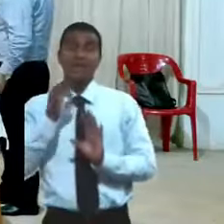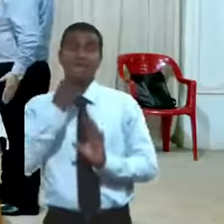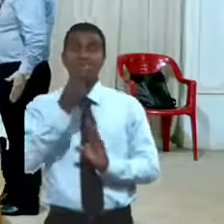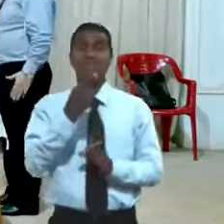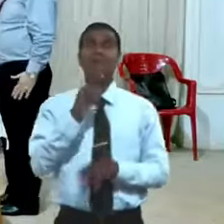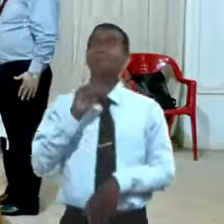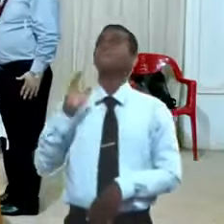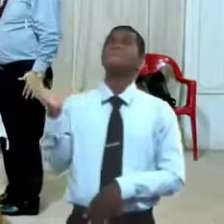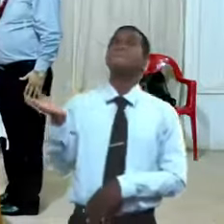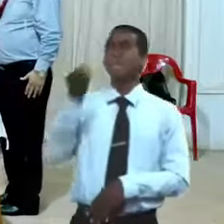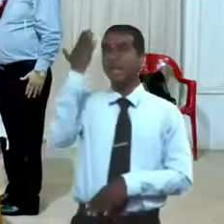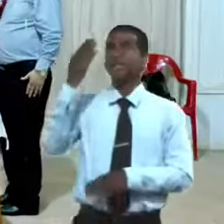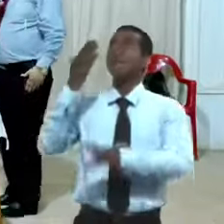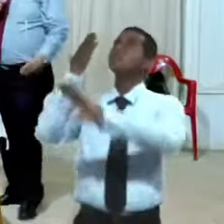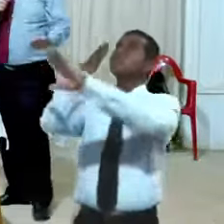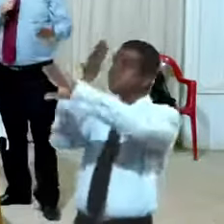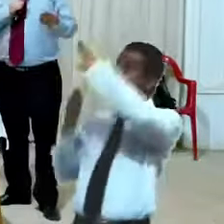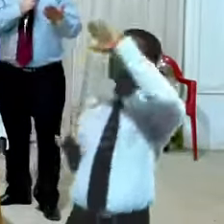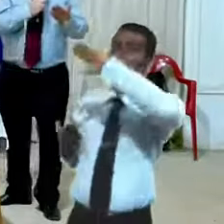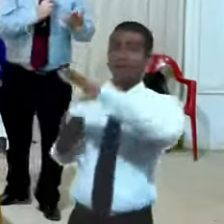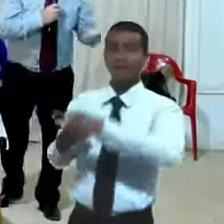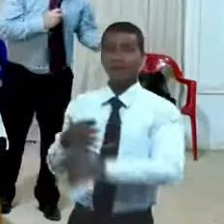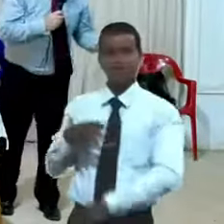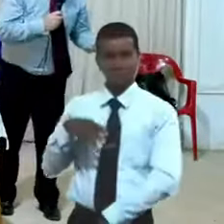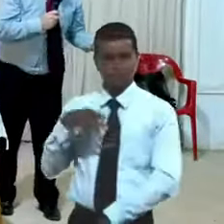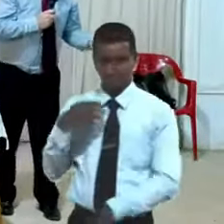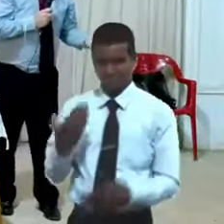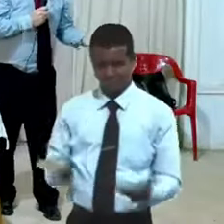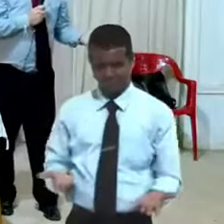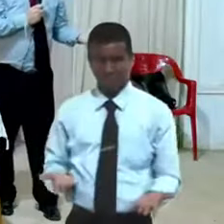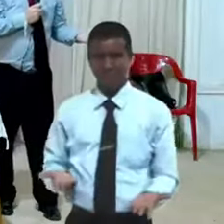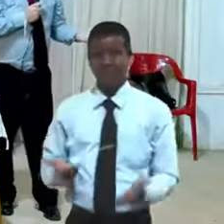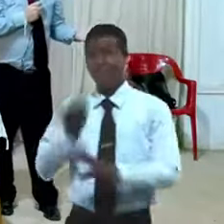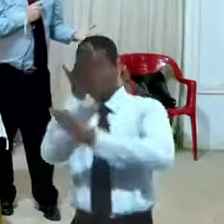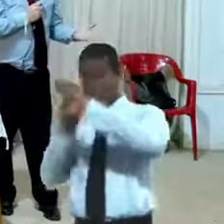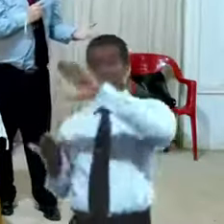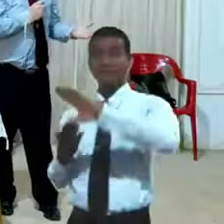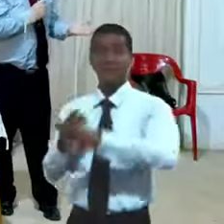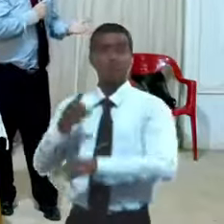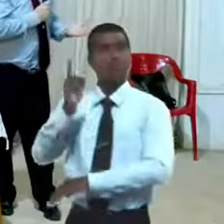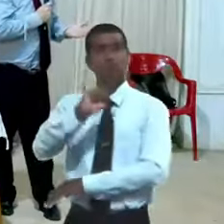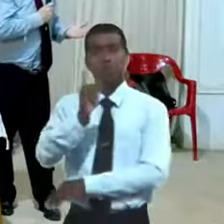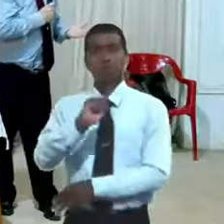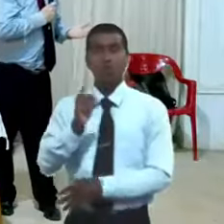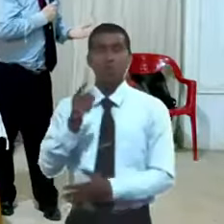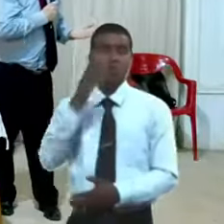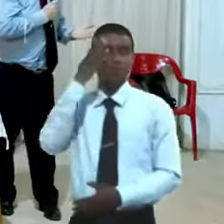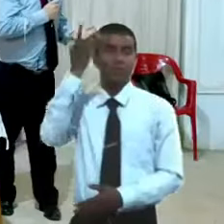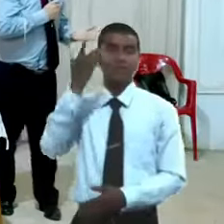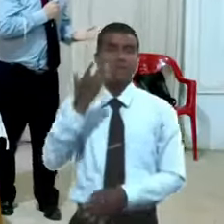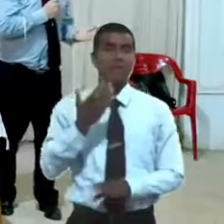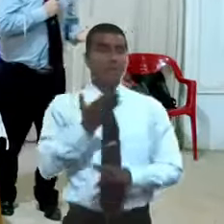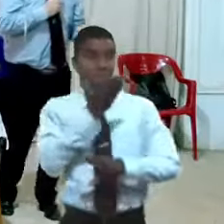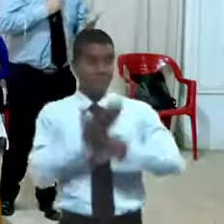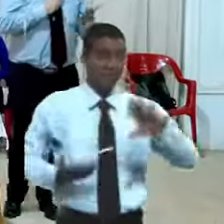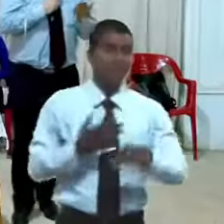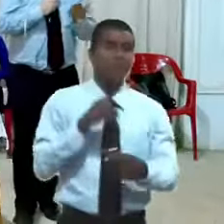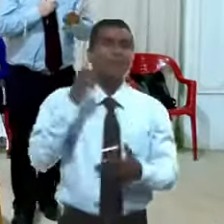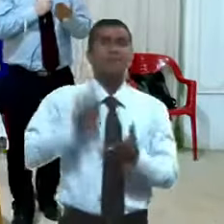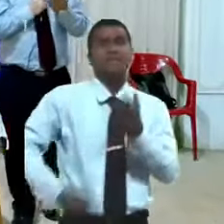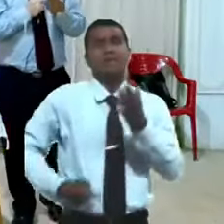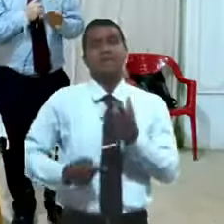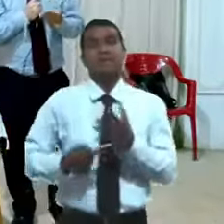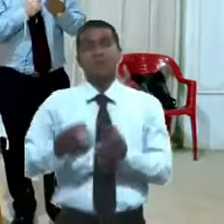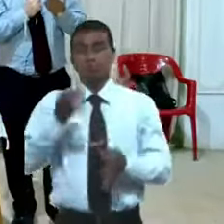reclamele quien reclama si lo que se reclama son las injusticias y a quien